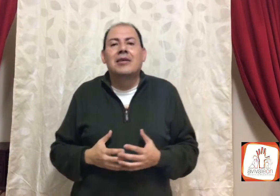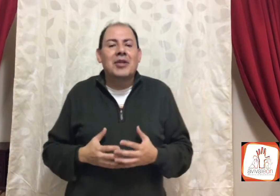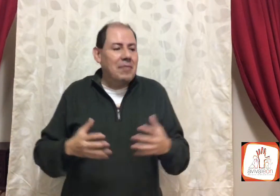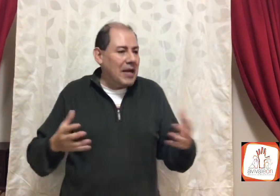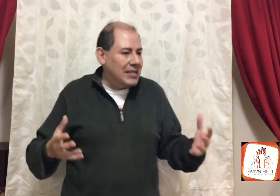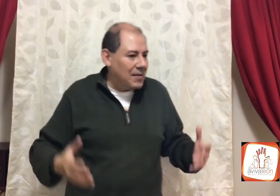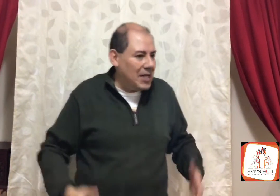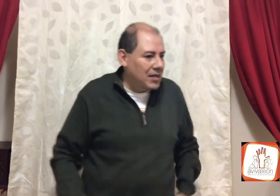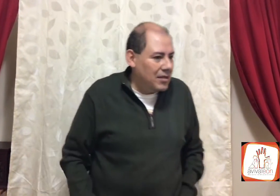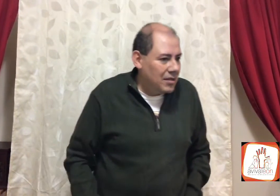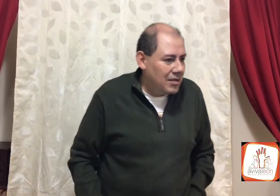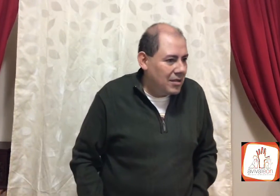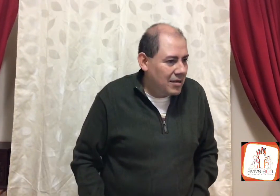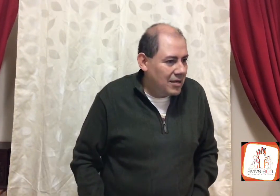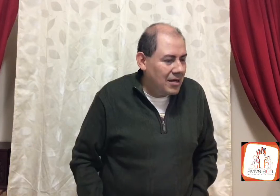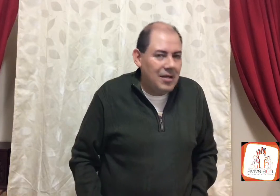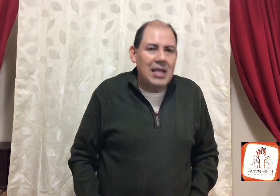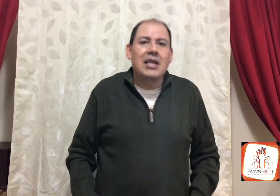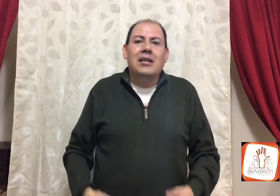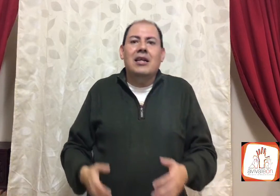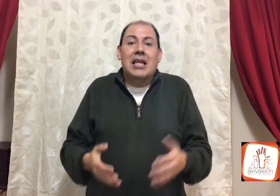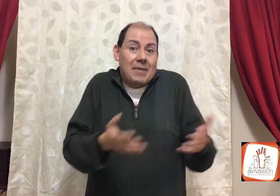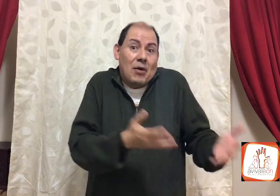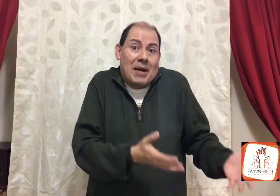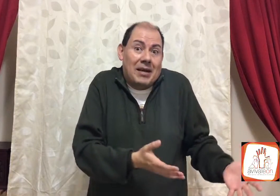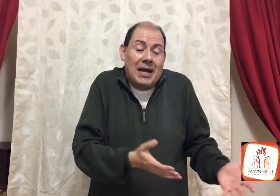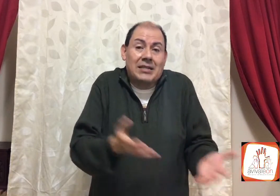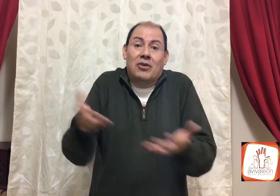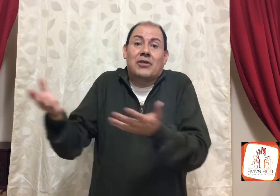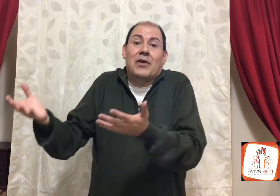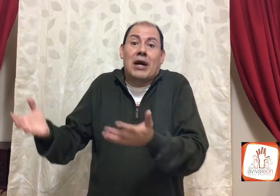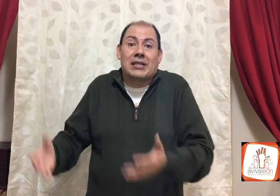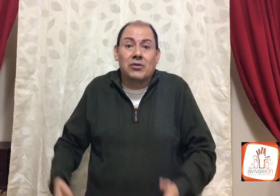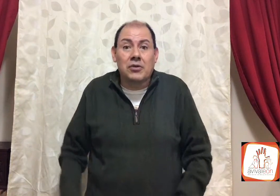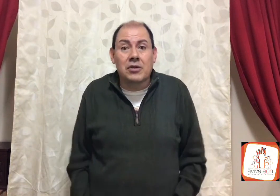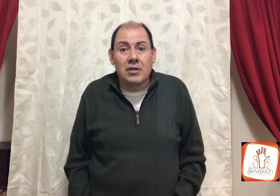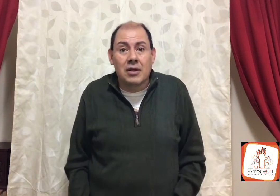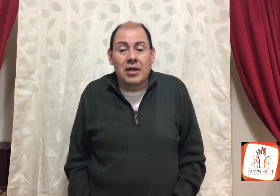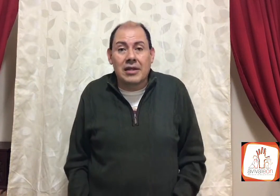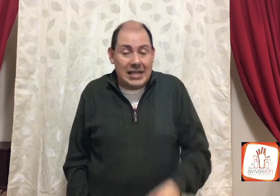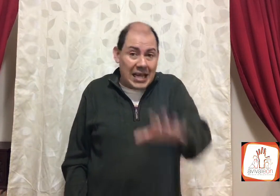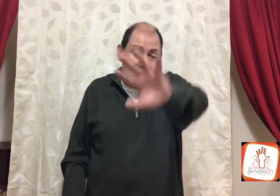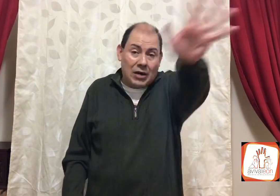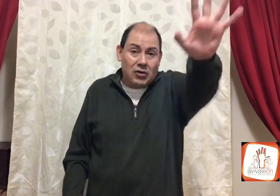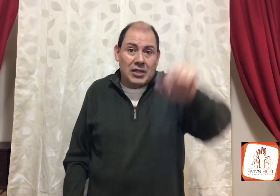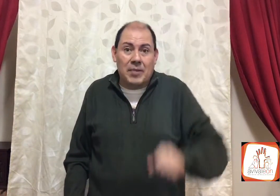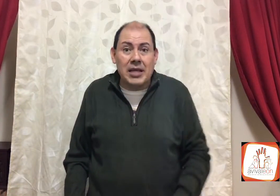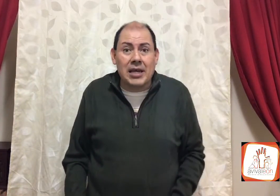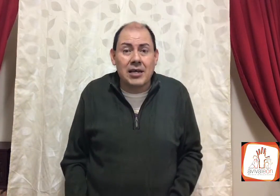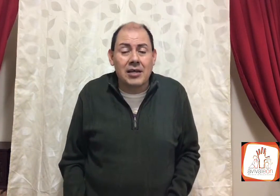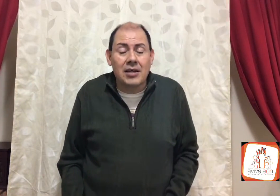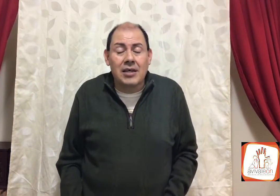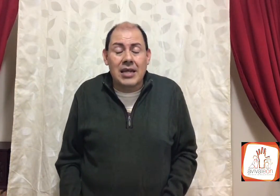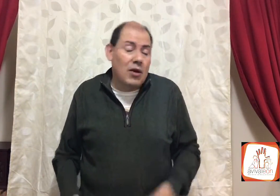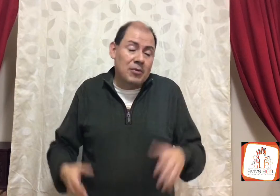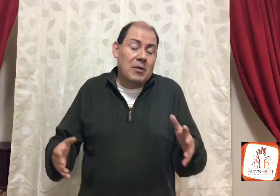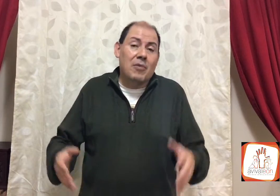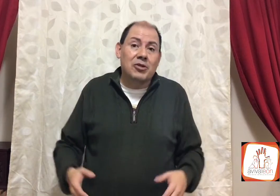le parecía bien, y, y liberó a Barrabás y crucificó a Jesús, ya lo, ya conoce la prédica, y lo hemos hablado mucho,